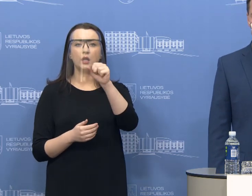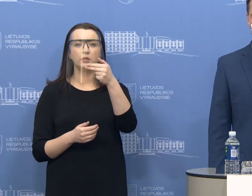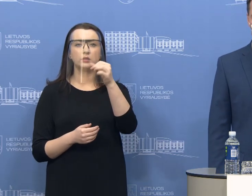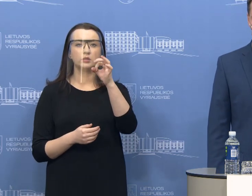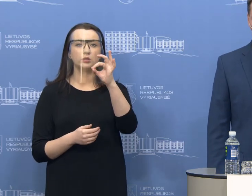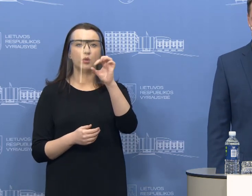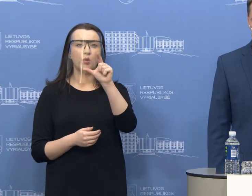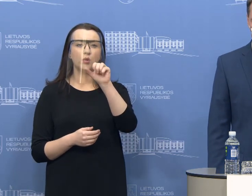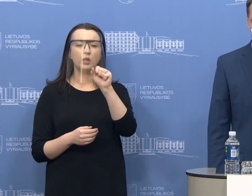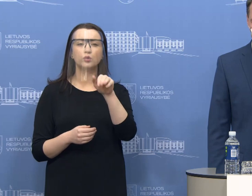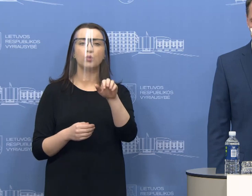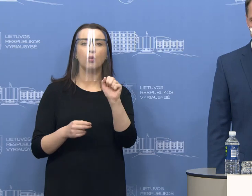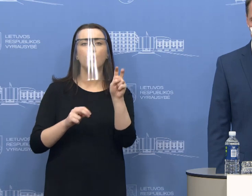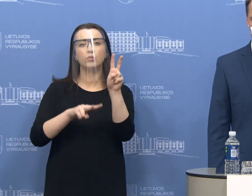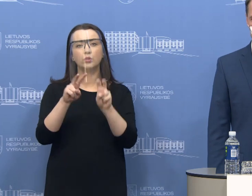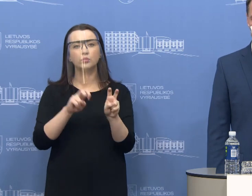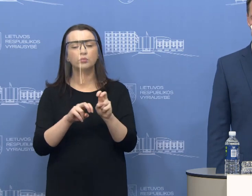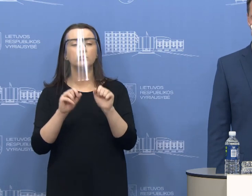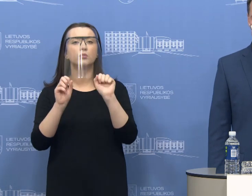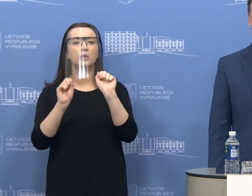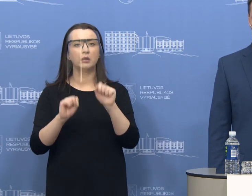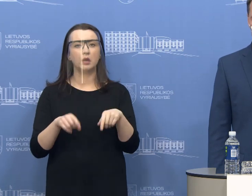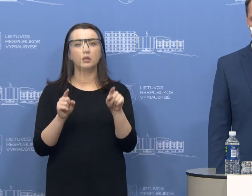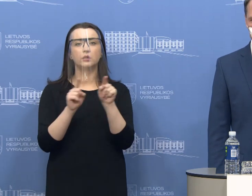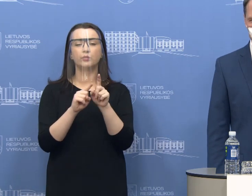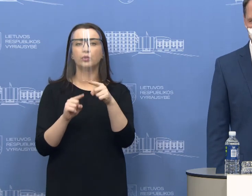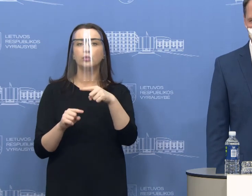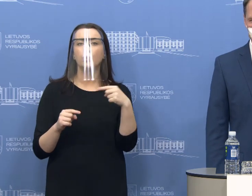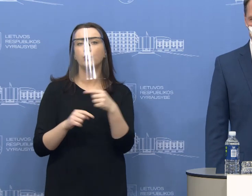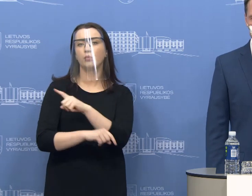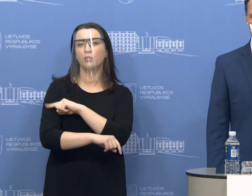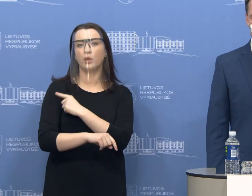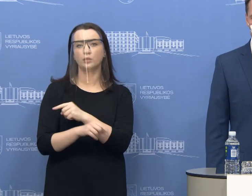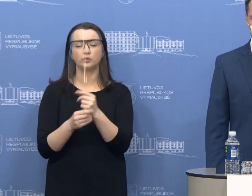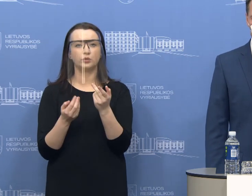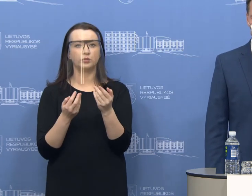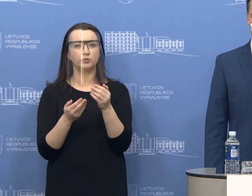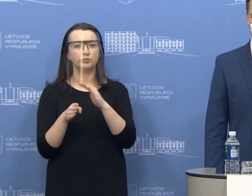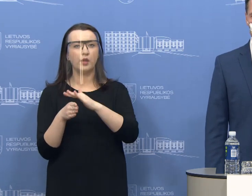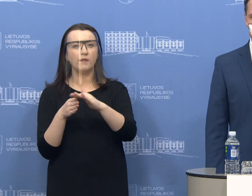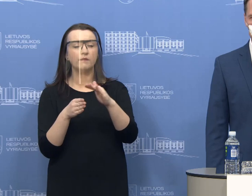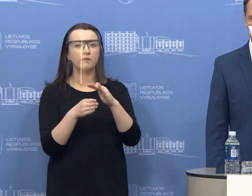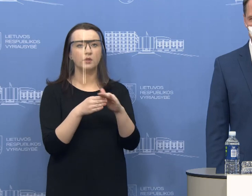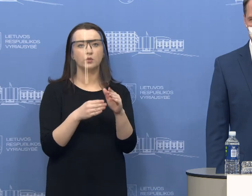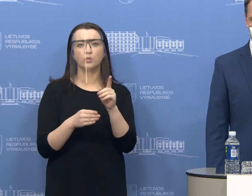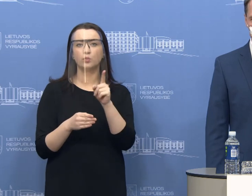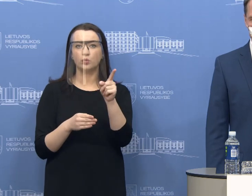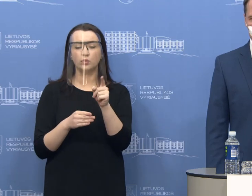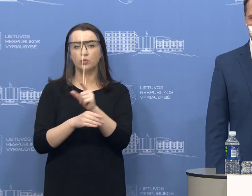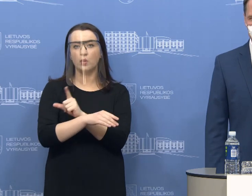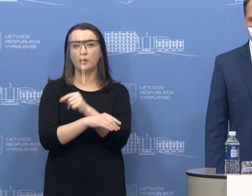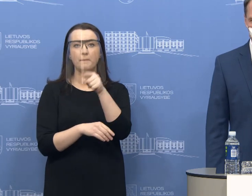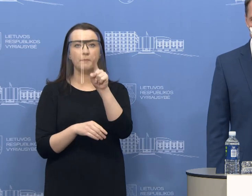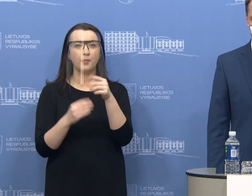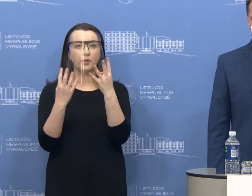gali atlikti daugelis paslaugų nuotoliniu būdu. Nuo Liepos pirmos dienos jie turės prievalio viską